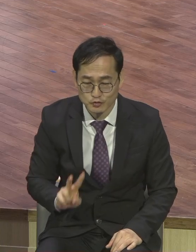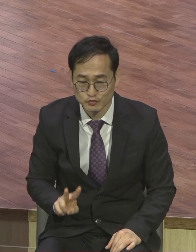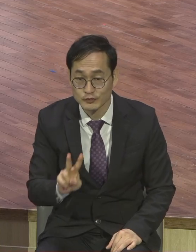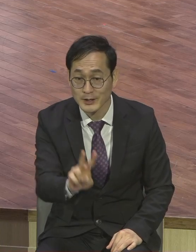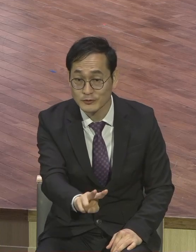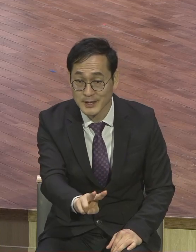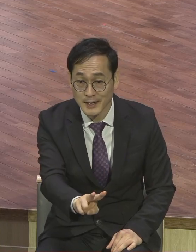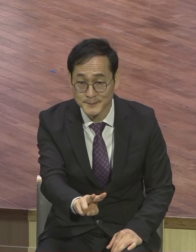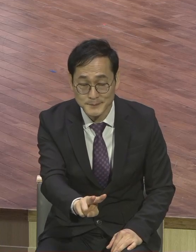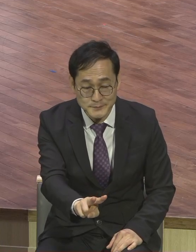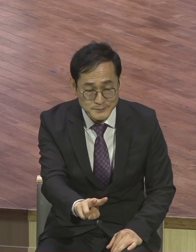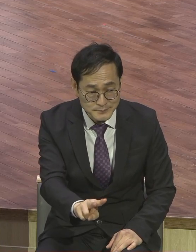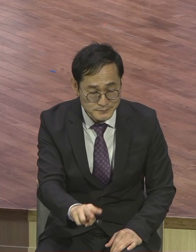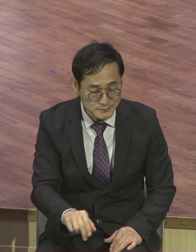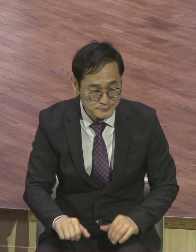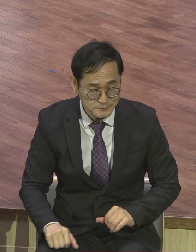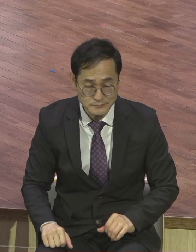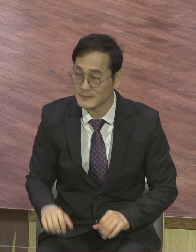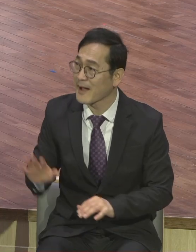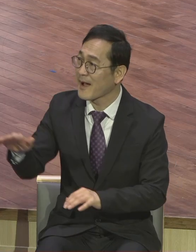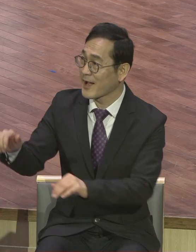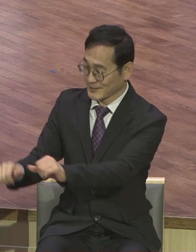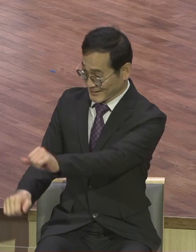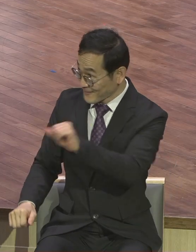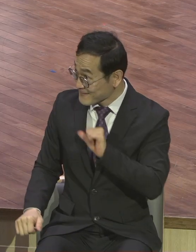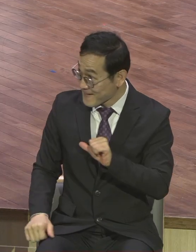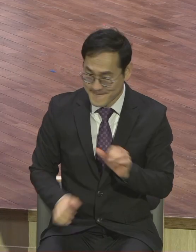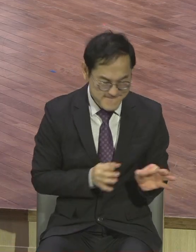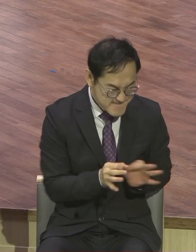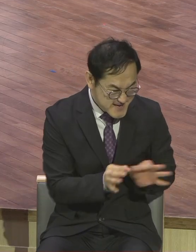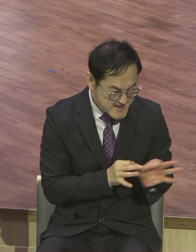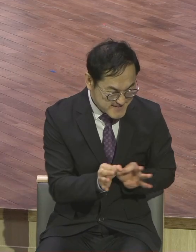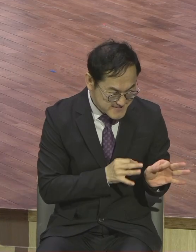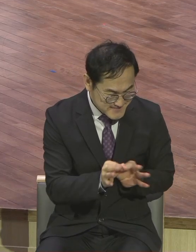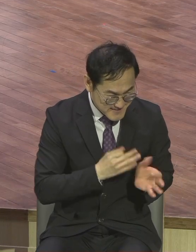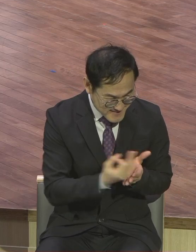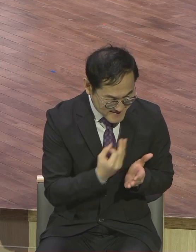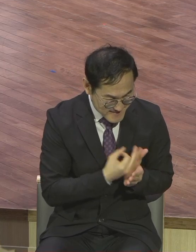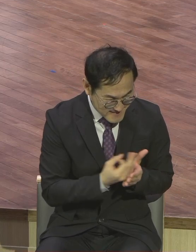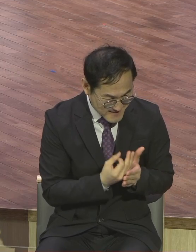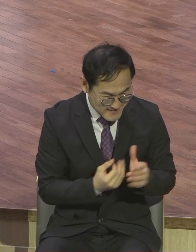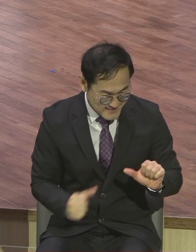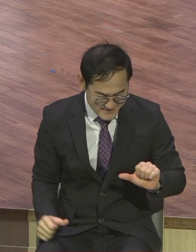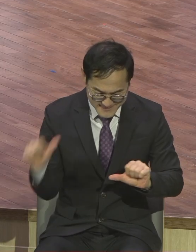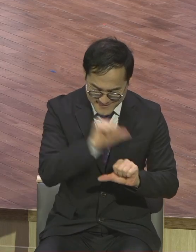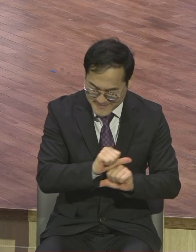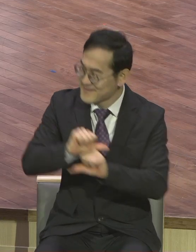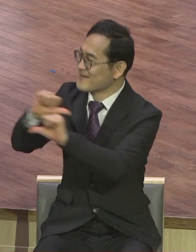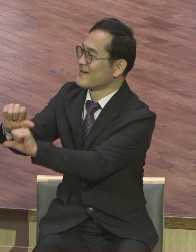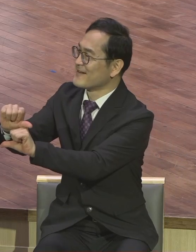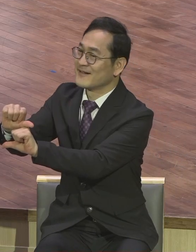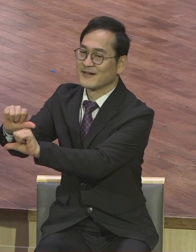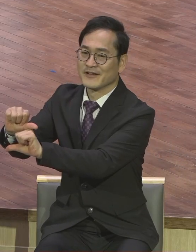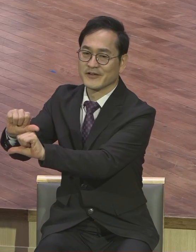주인이요 주신 거 가지고 열심히 일해가지고 이렇게 다수 달란트 두 달란트 벌은 나이다